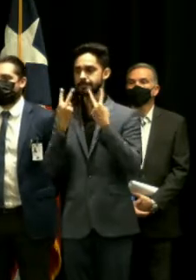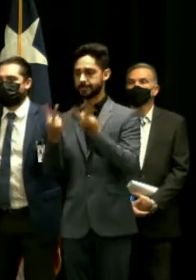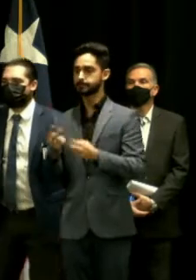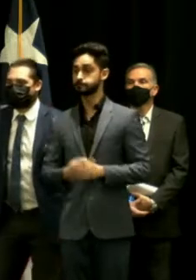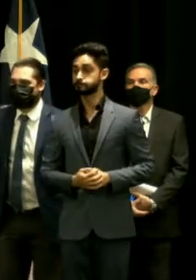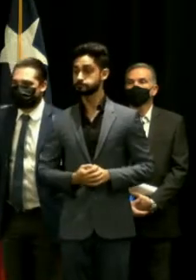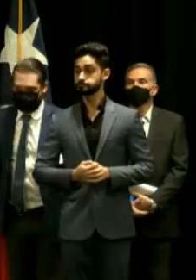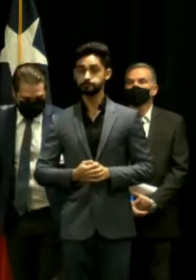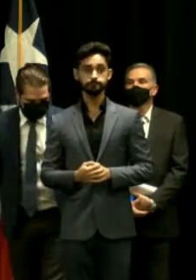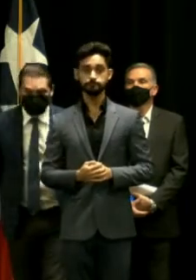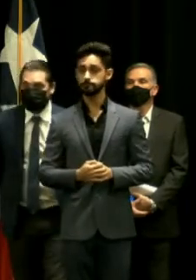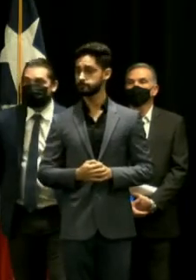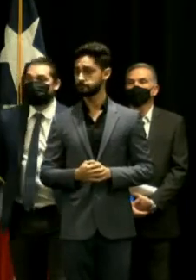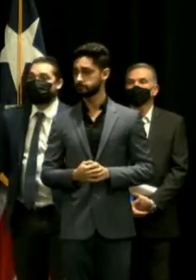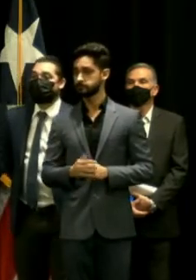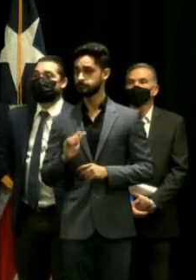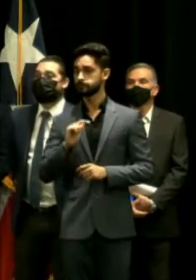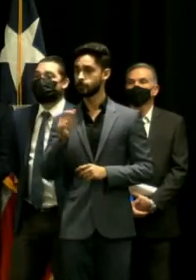otra pregunta